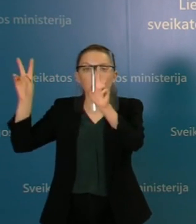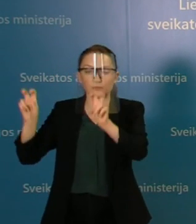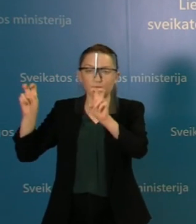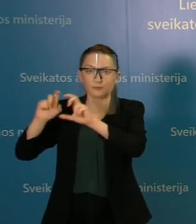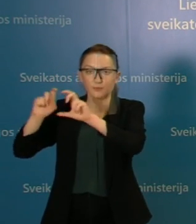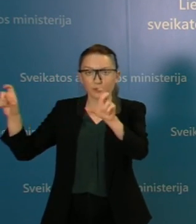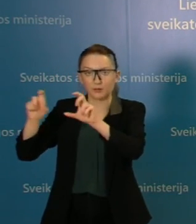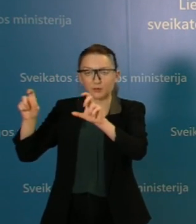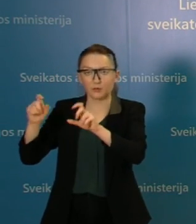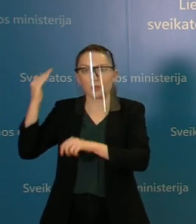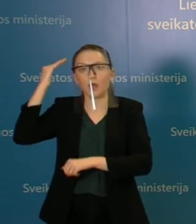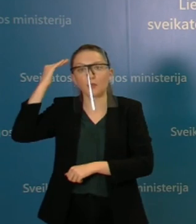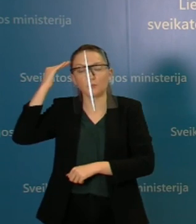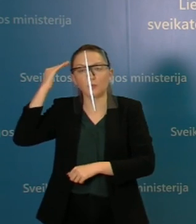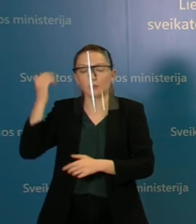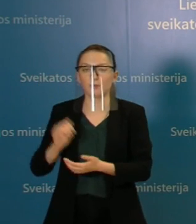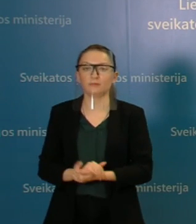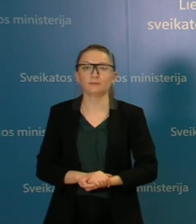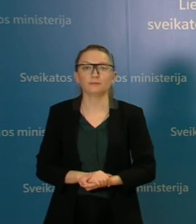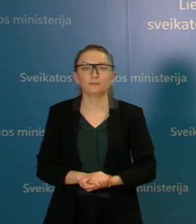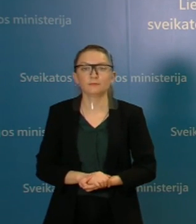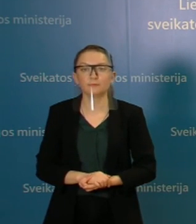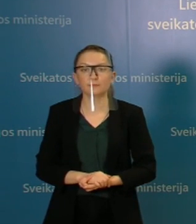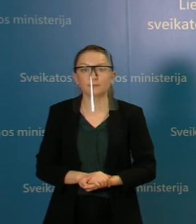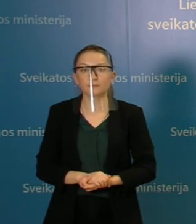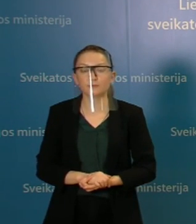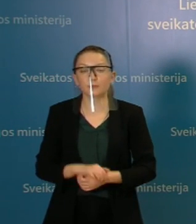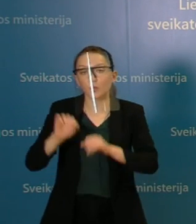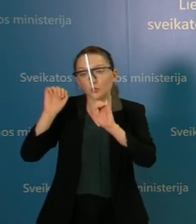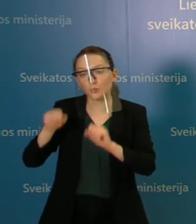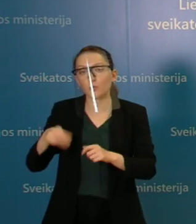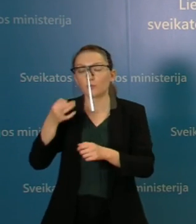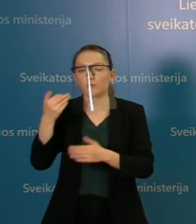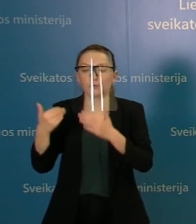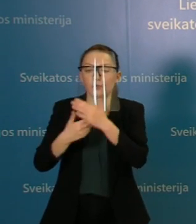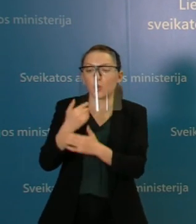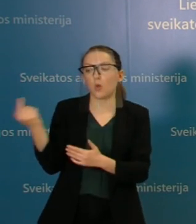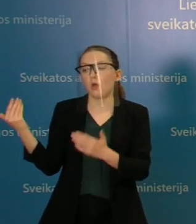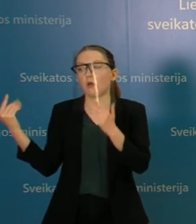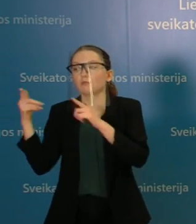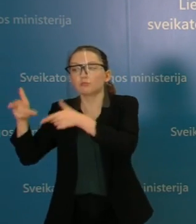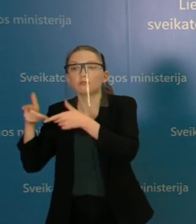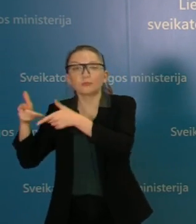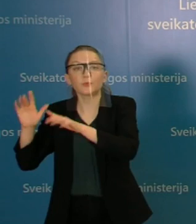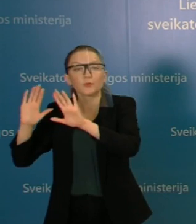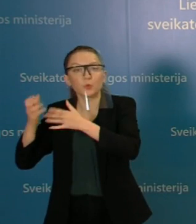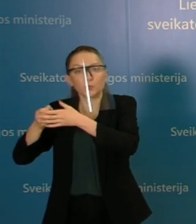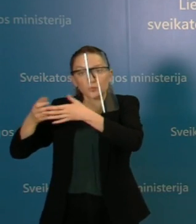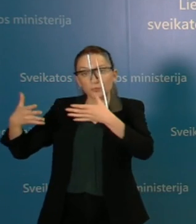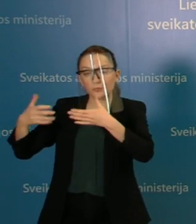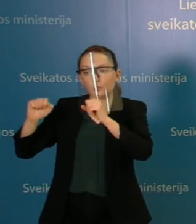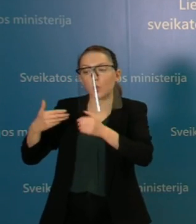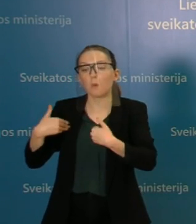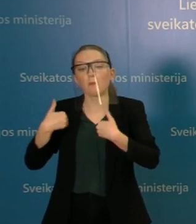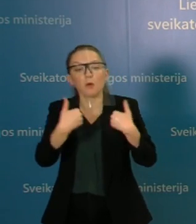institucinę, atminti, kiek jos įmanoma yra sukurti, tam, kad būtų galima naujai atėjusiam žmonėm nors kažką